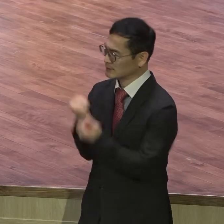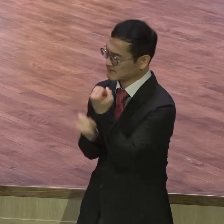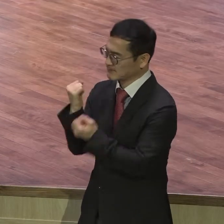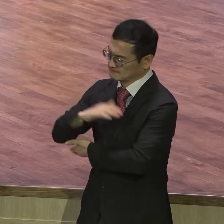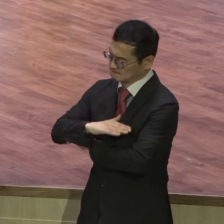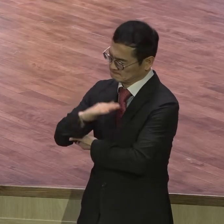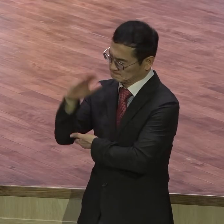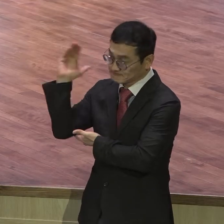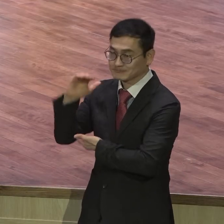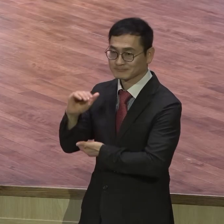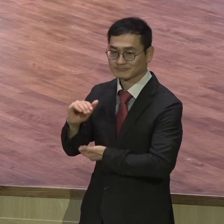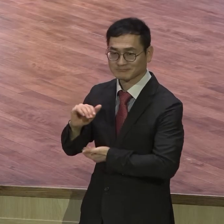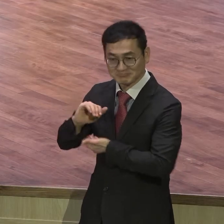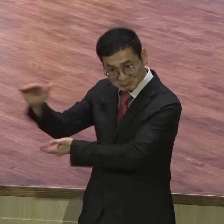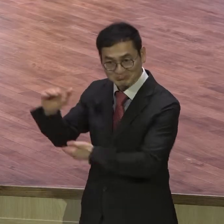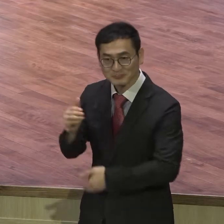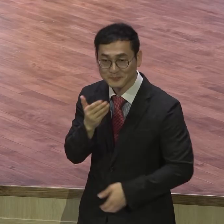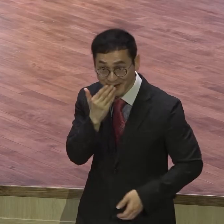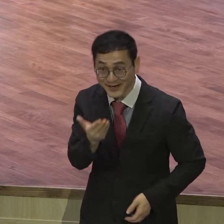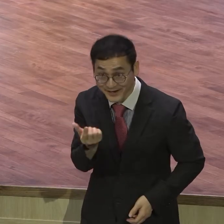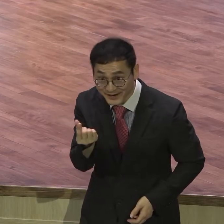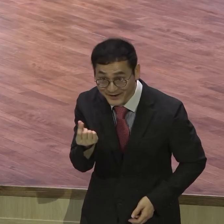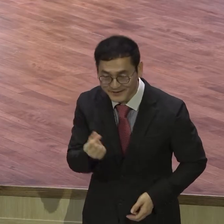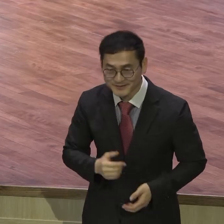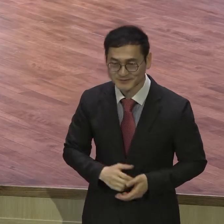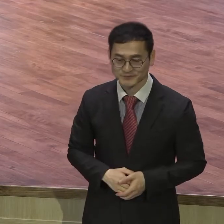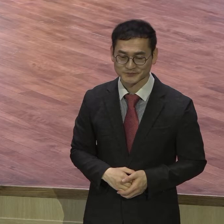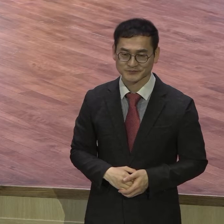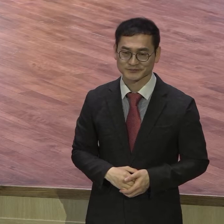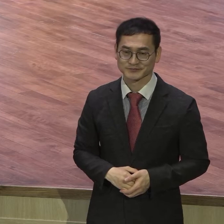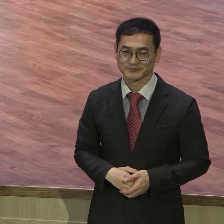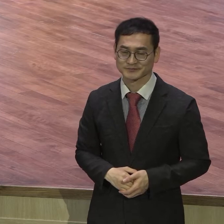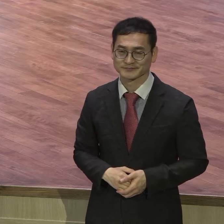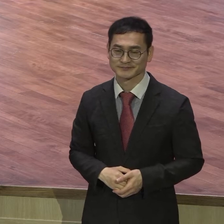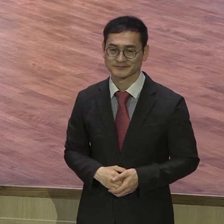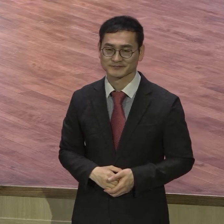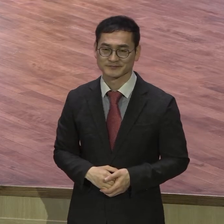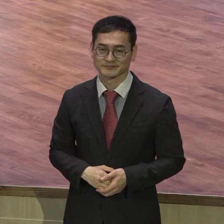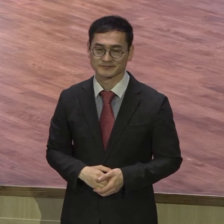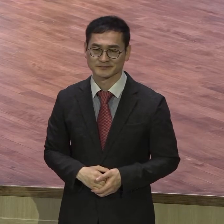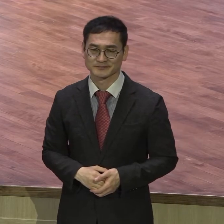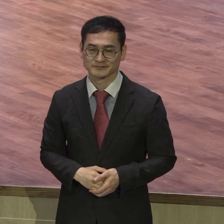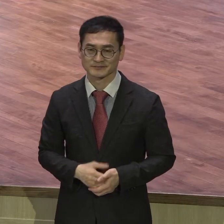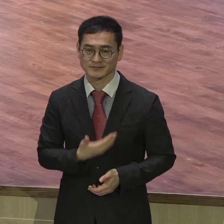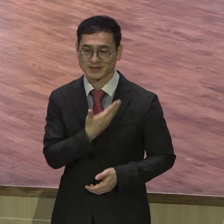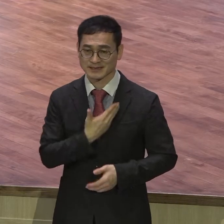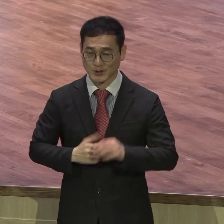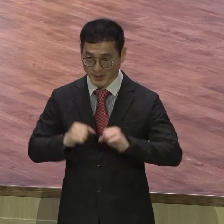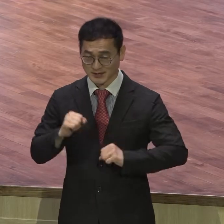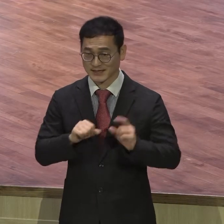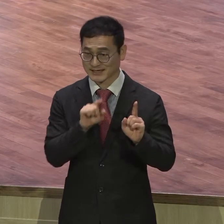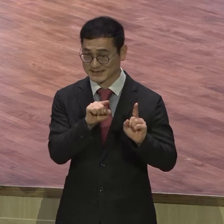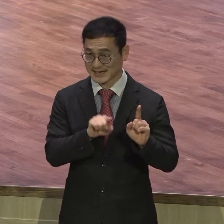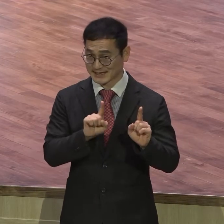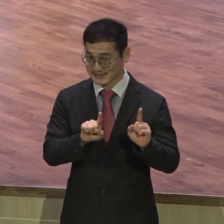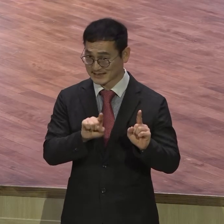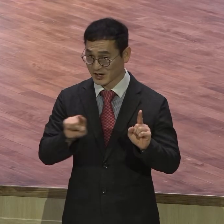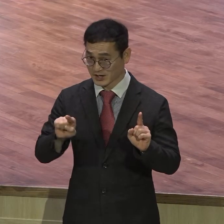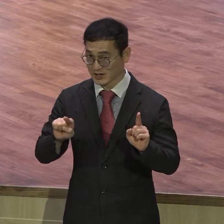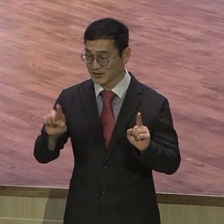여러분이 제대로 여러분이 훈련 받게 되면 4등 1장 1절로부터 28장까지